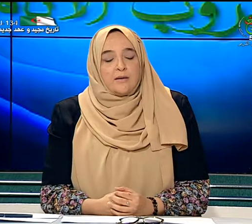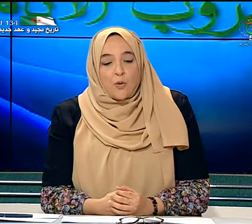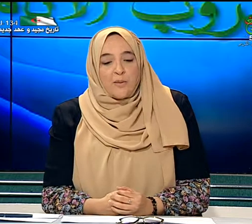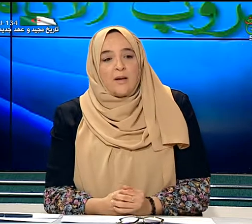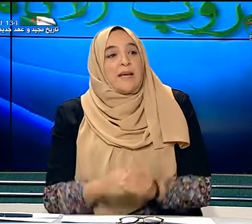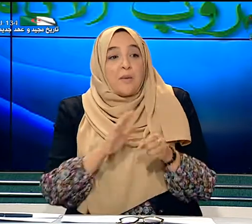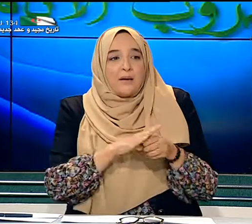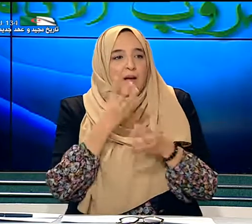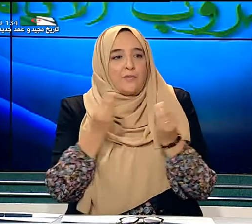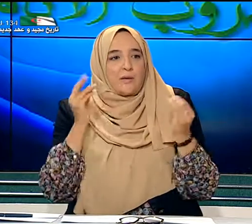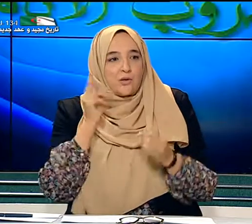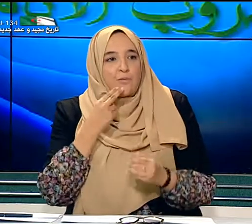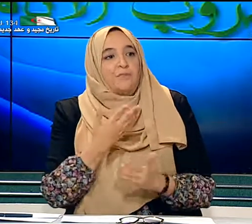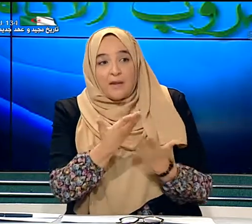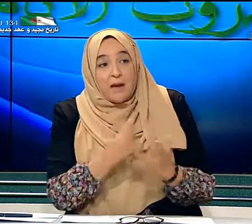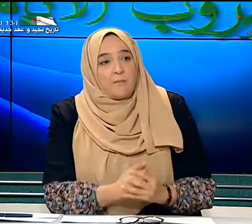الحرمان للأطفال الصم نعم